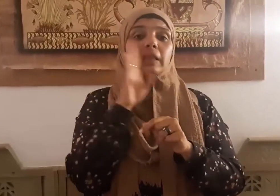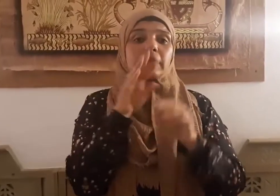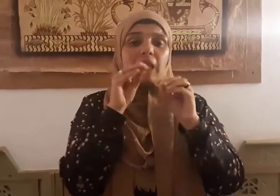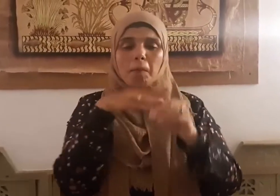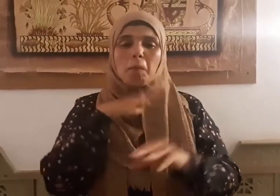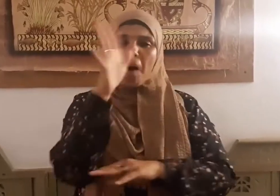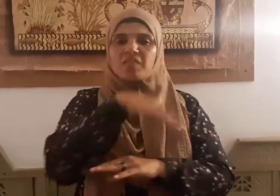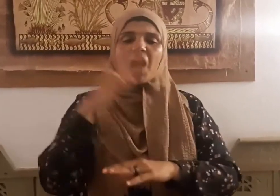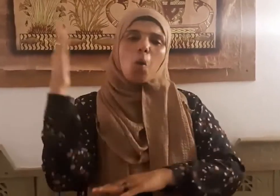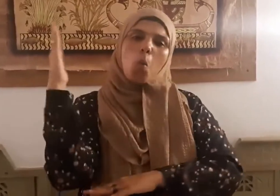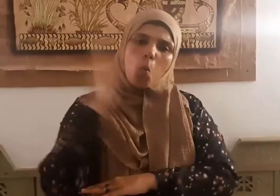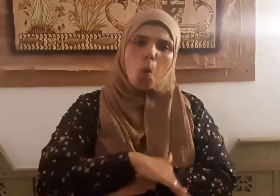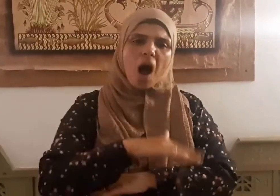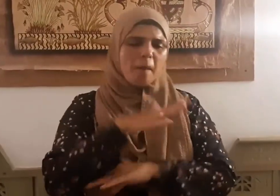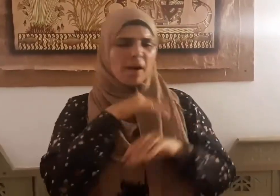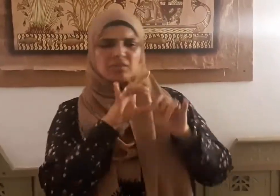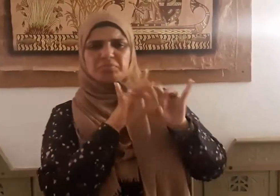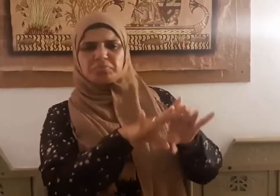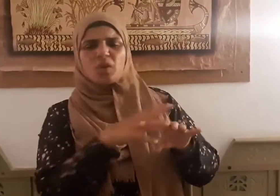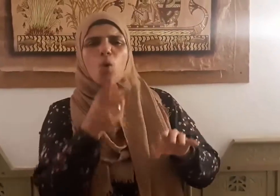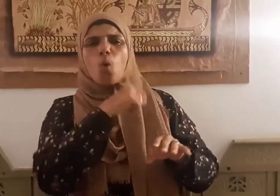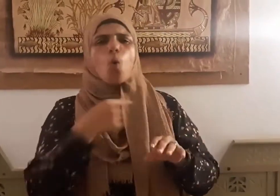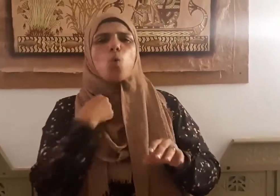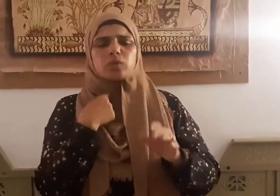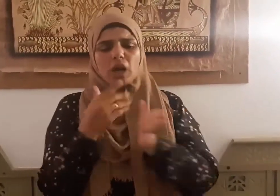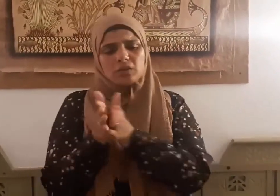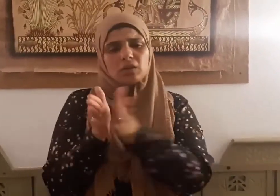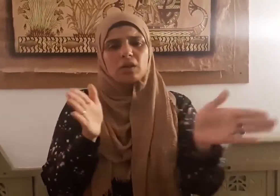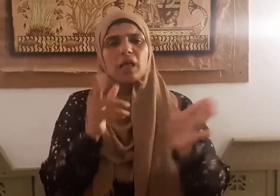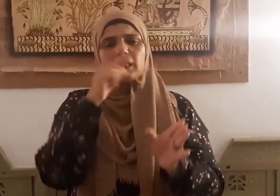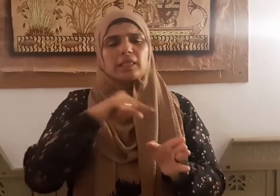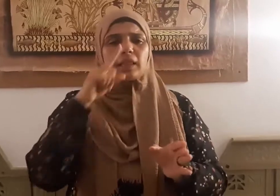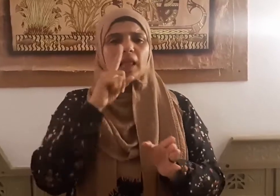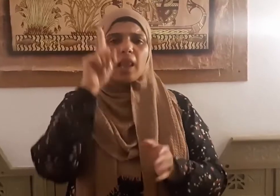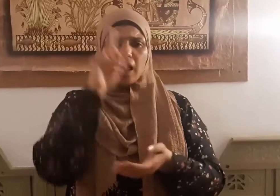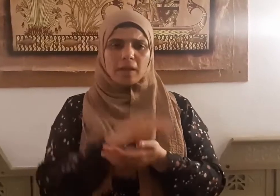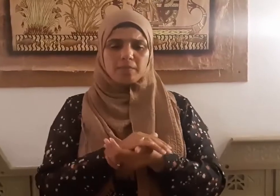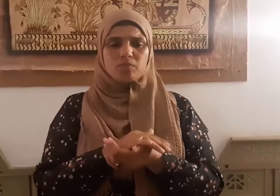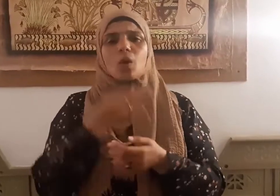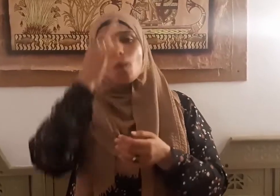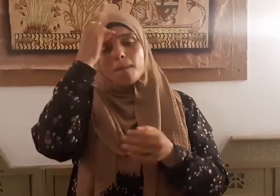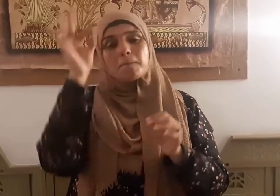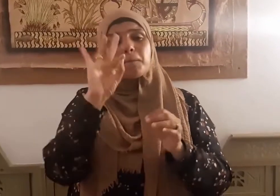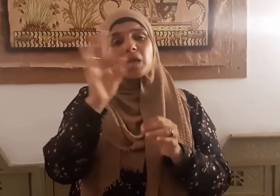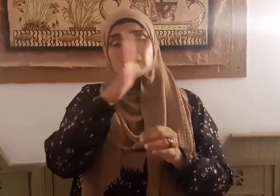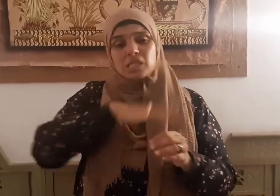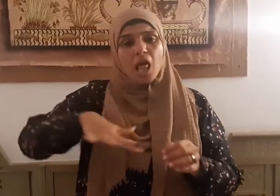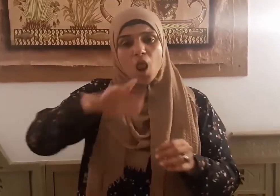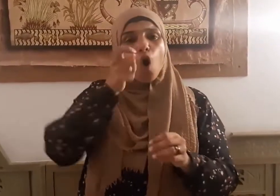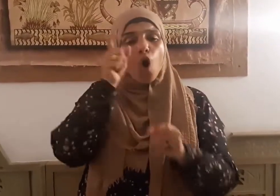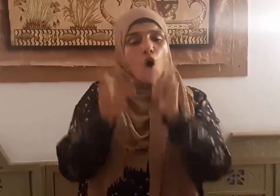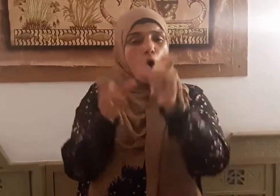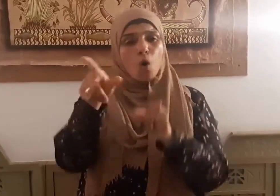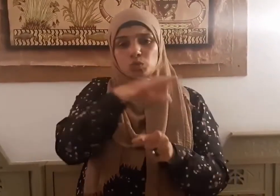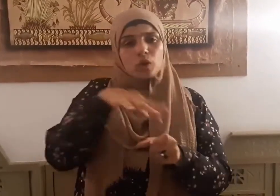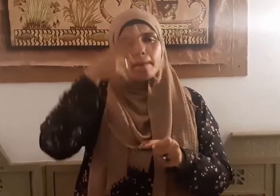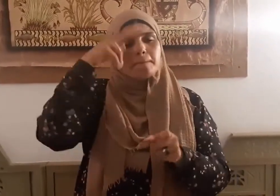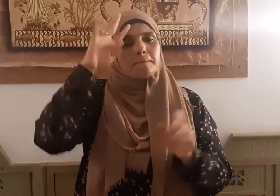والتنفير والصد عن دين الله وأمثال هؤلاء هم من يصدق